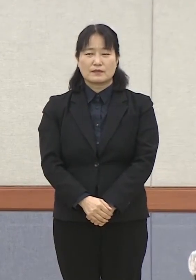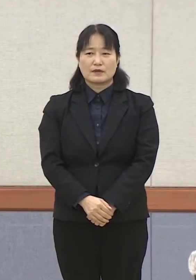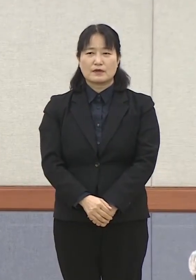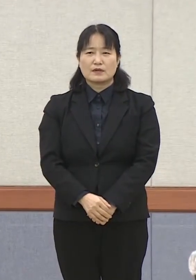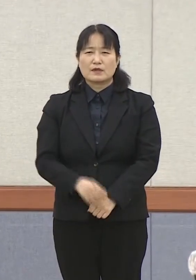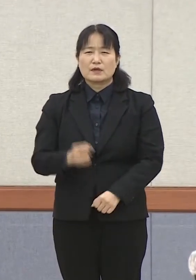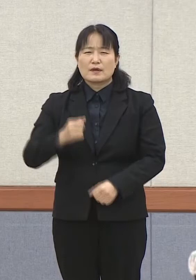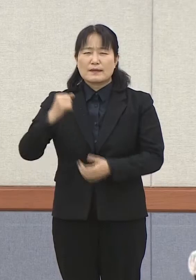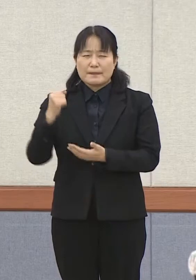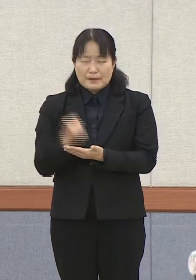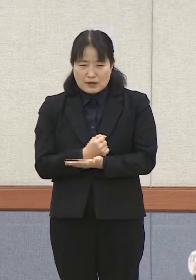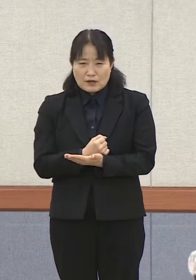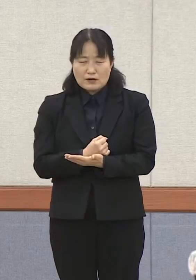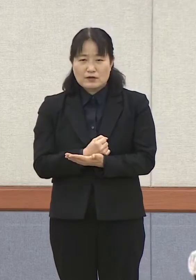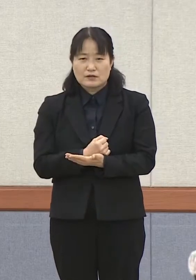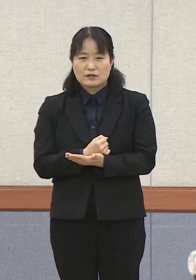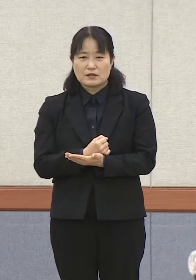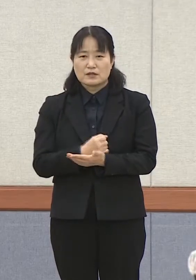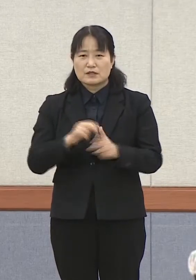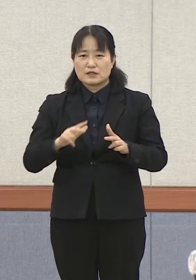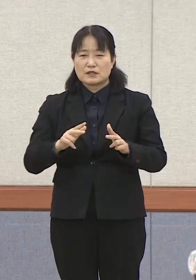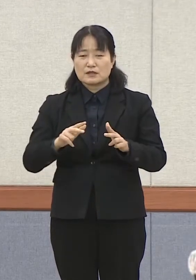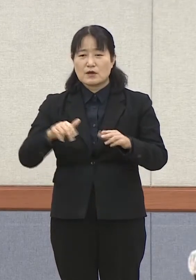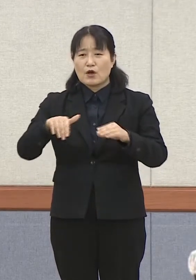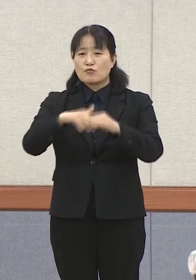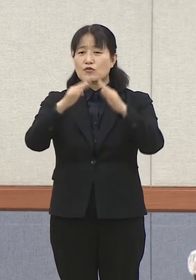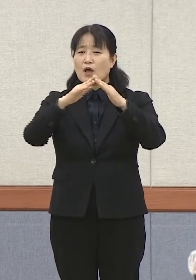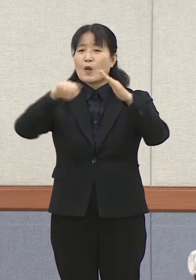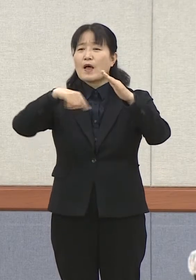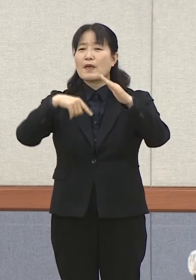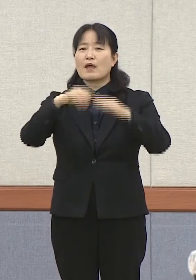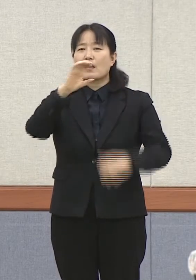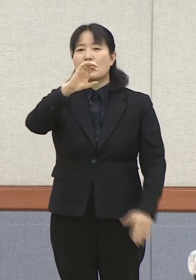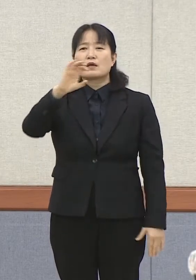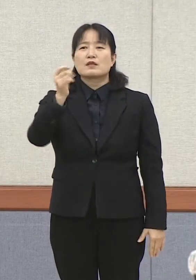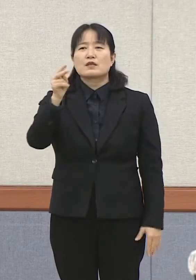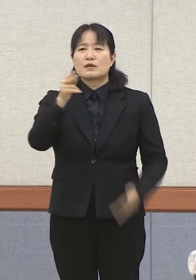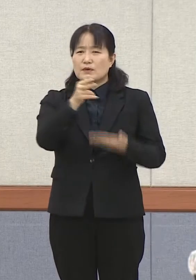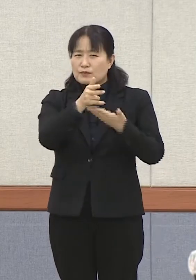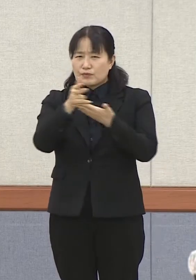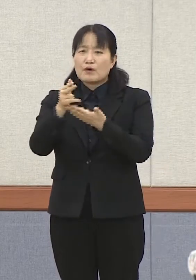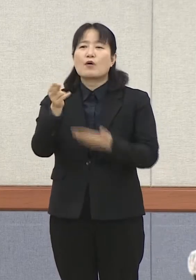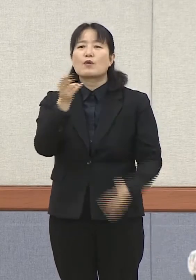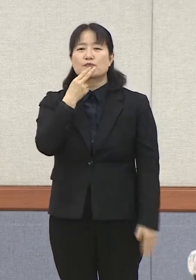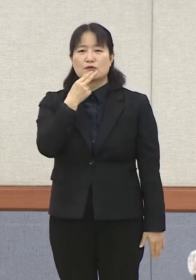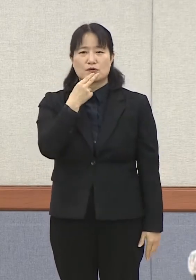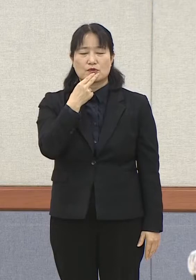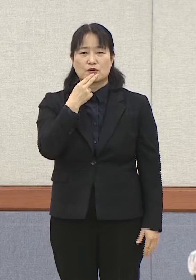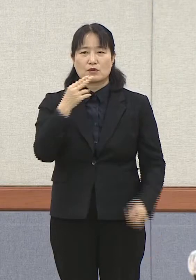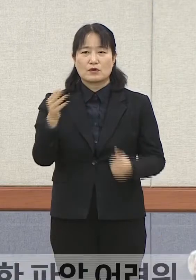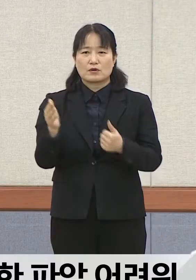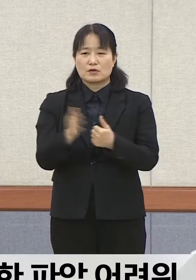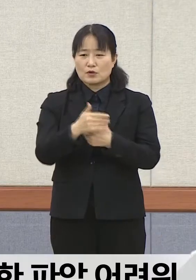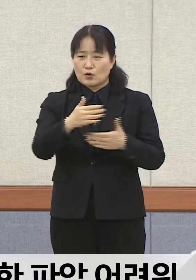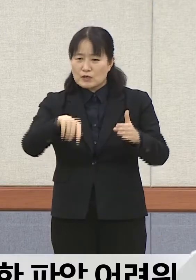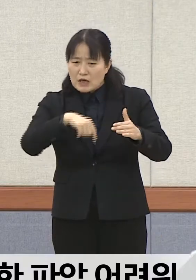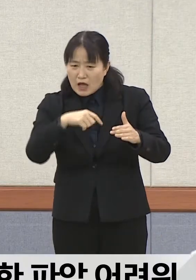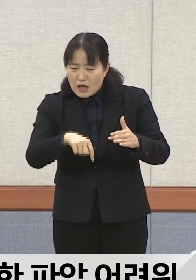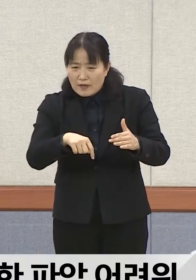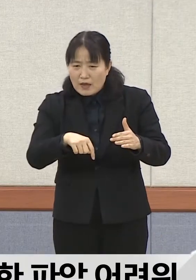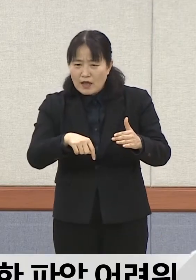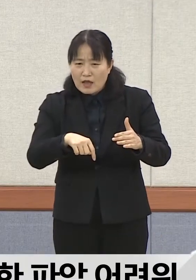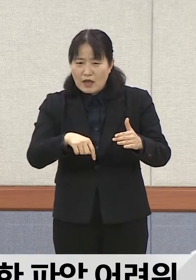아쉬웠던 부분은 지금 현재 문화원 안에 CCTV가 없어서 강습실 안에는 정확하게